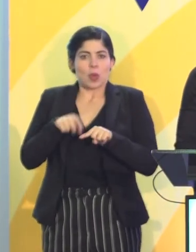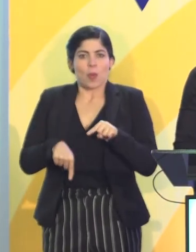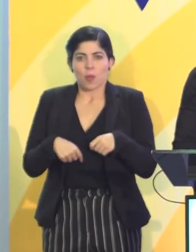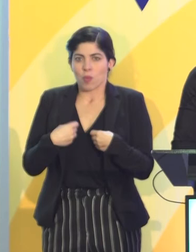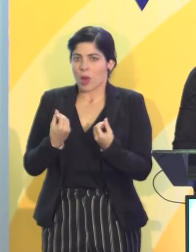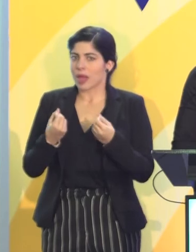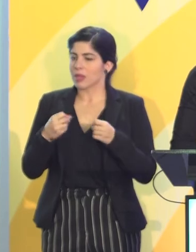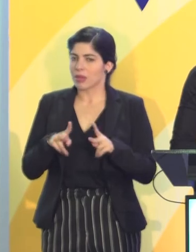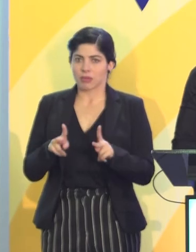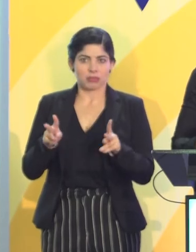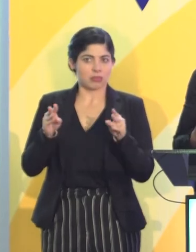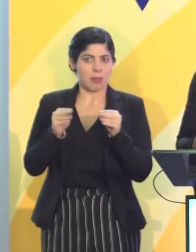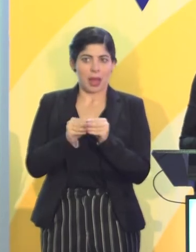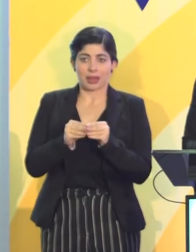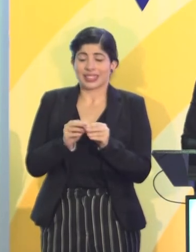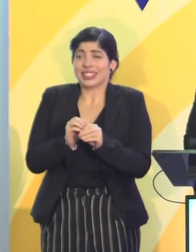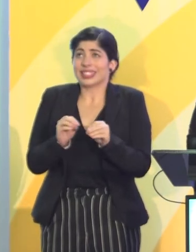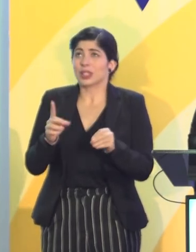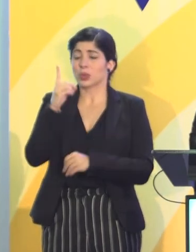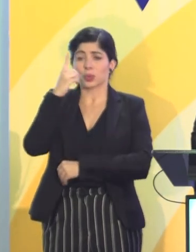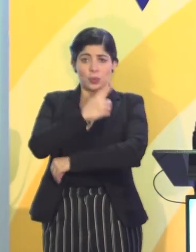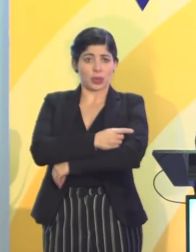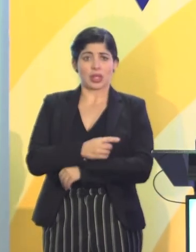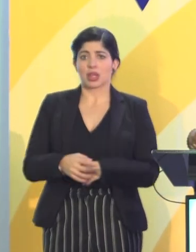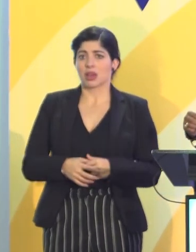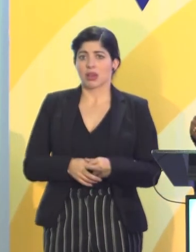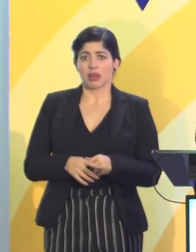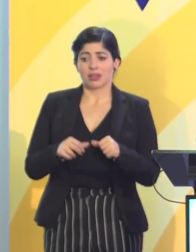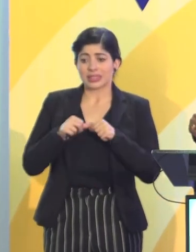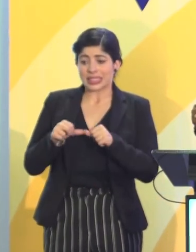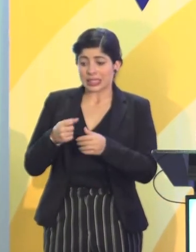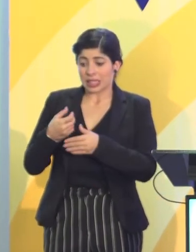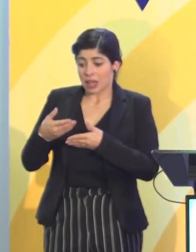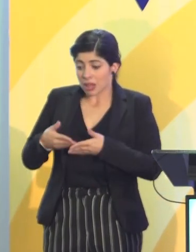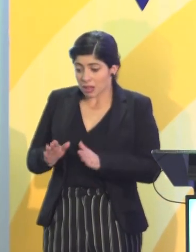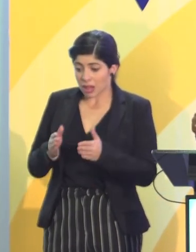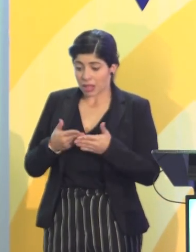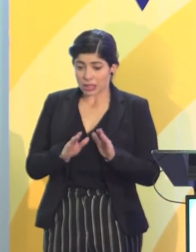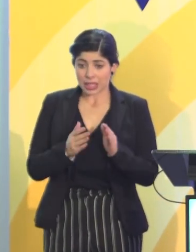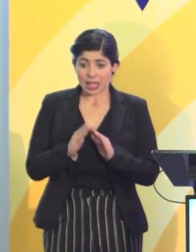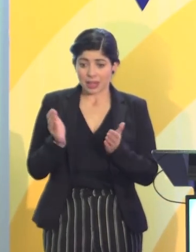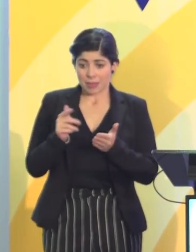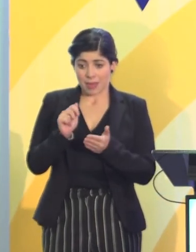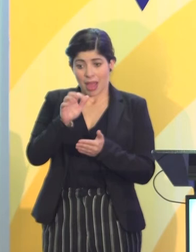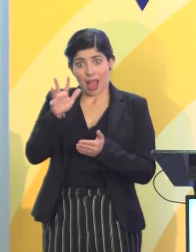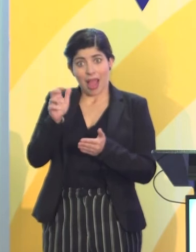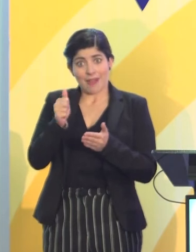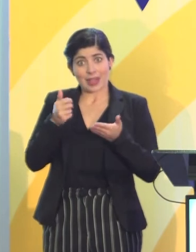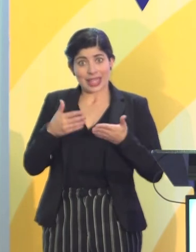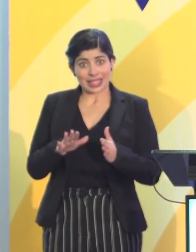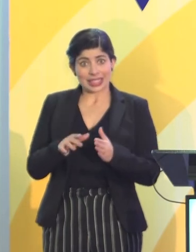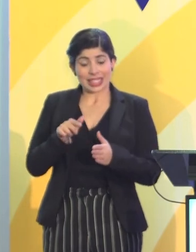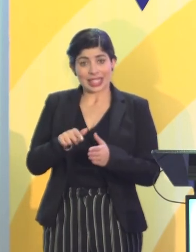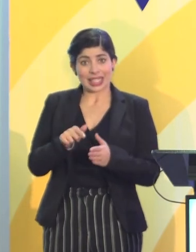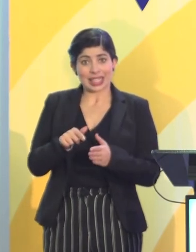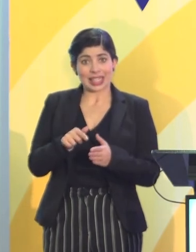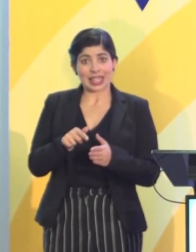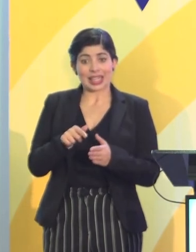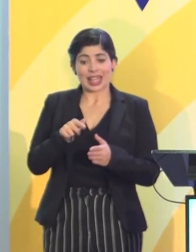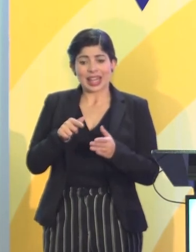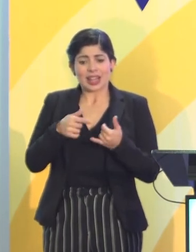permitirnos más, ni un día más, que sigan naciendo criaturas afrodescendientes, que